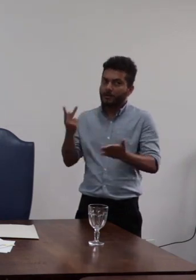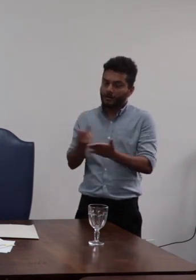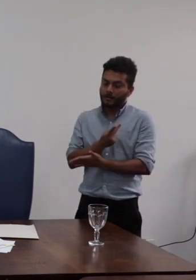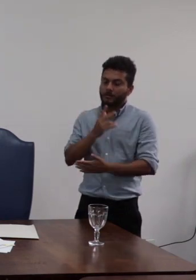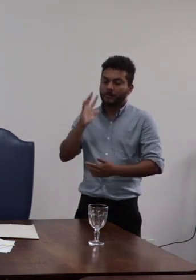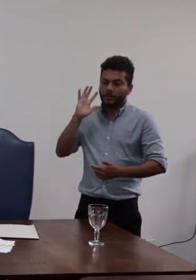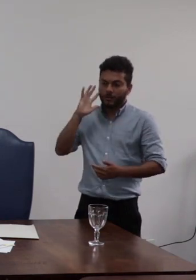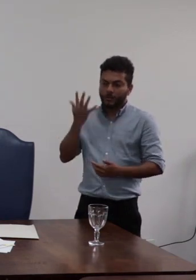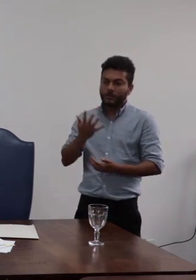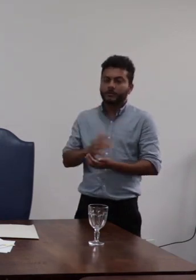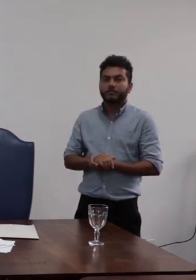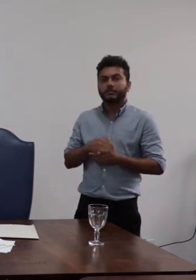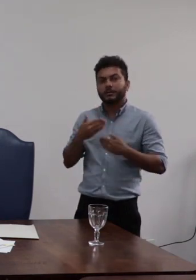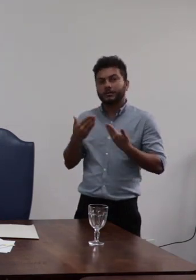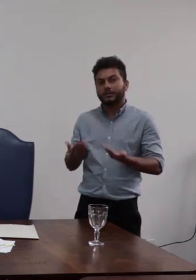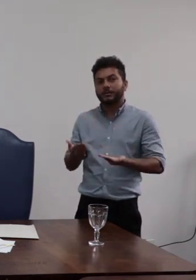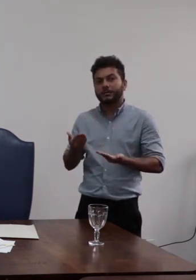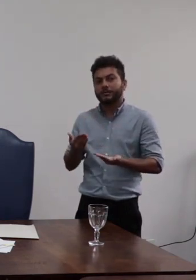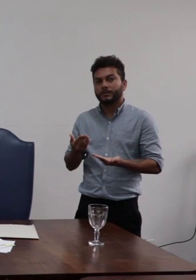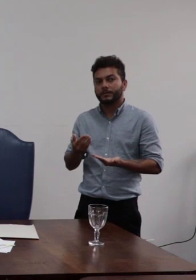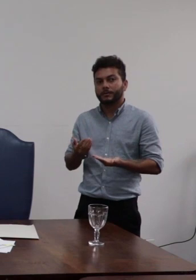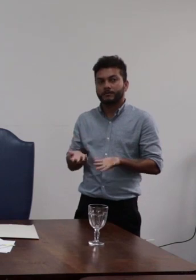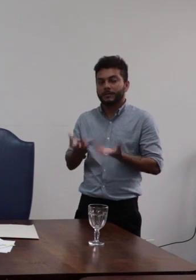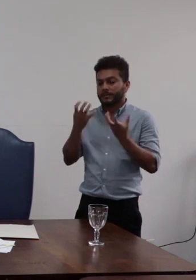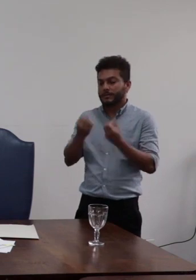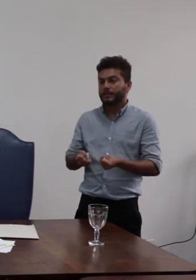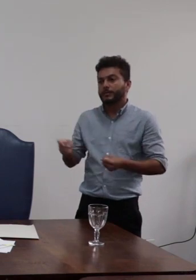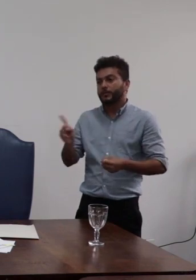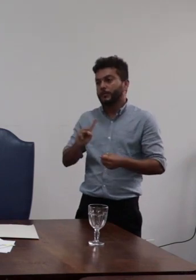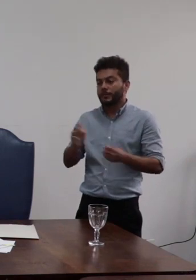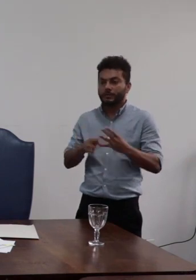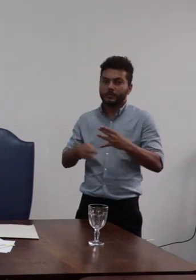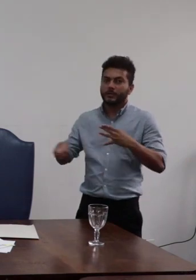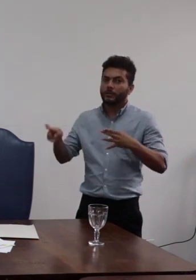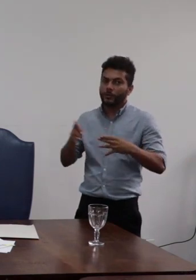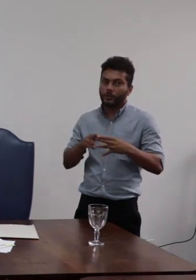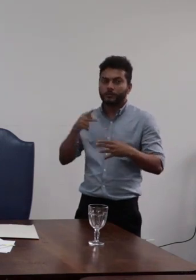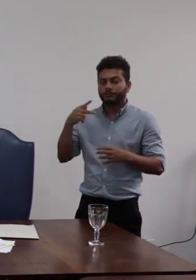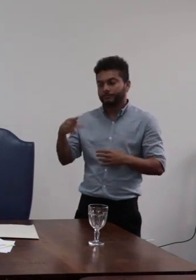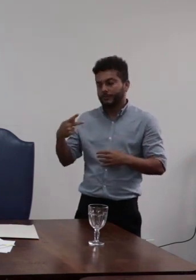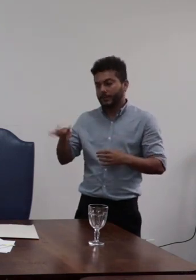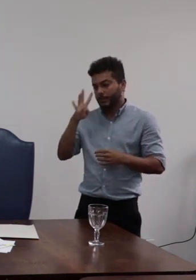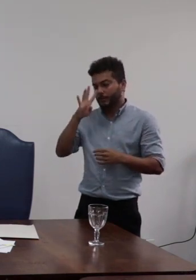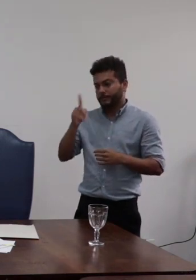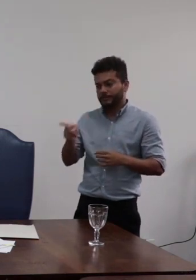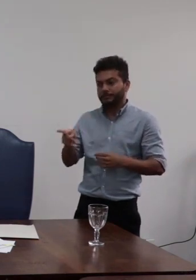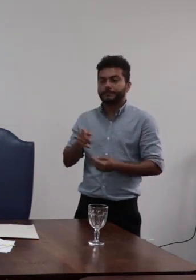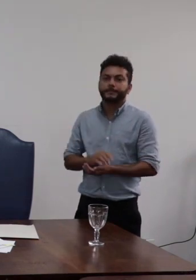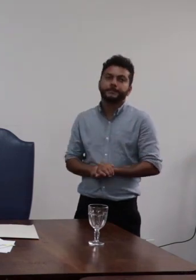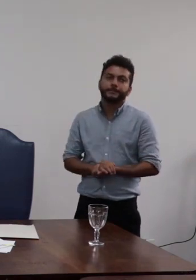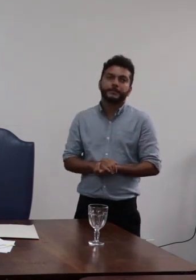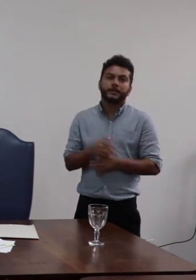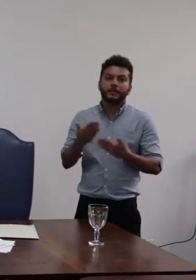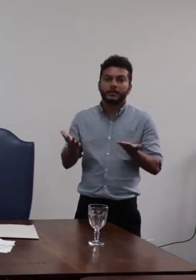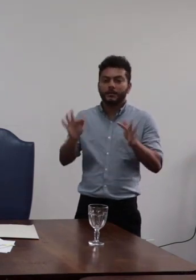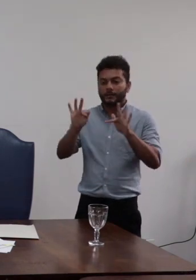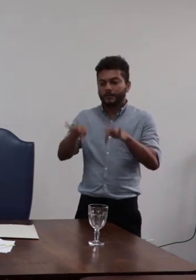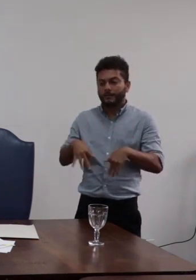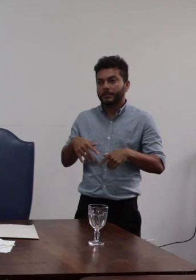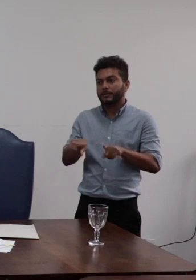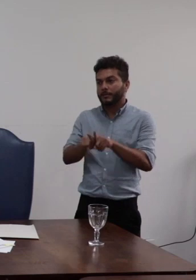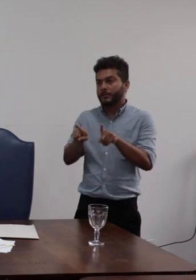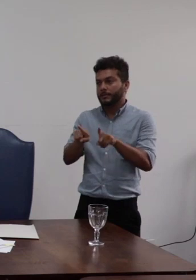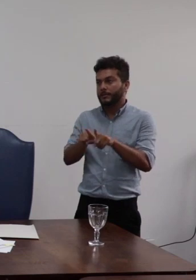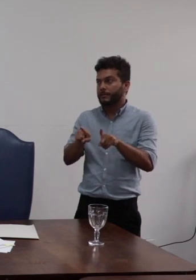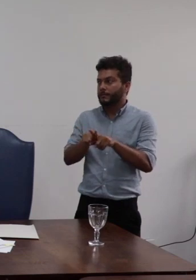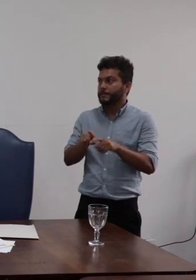devemos ser desprovido o recurso defensivo manejado pelo servidor acusado por fim considerando